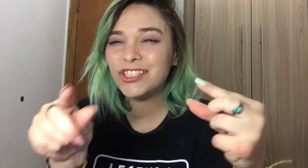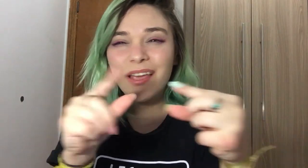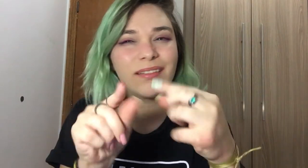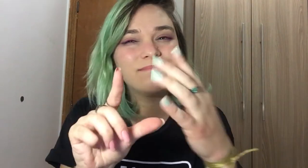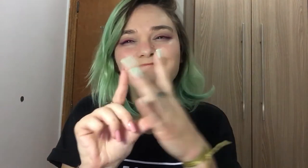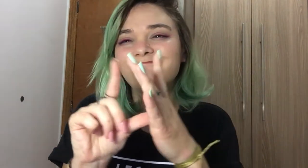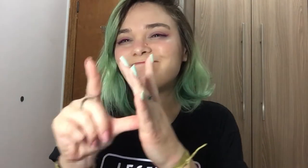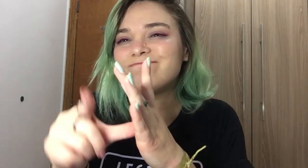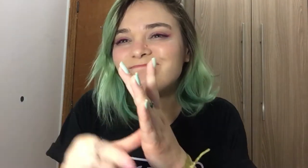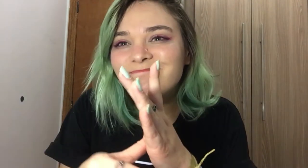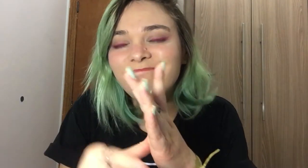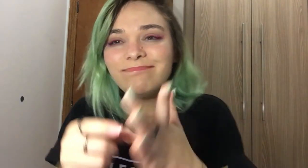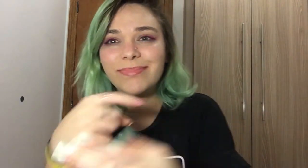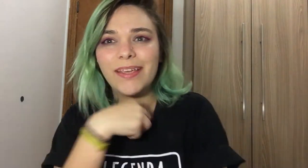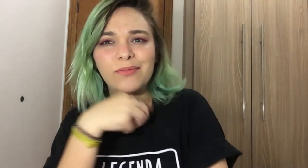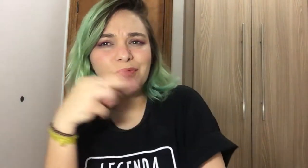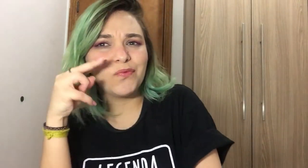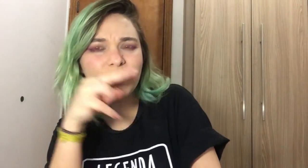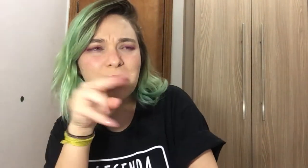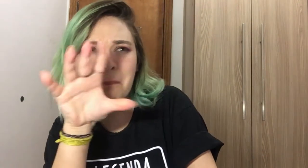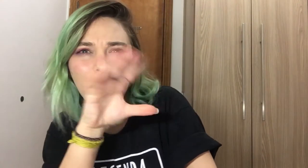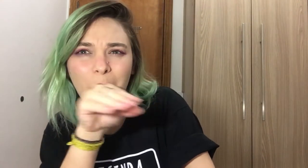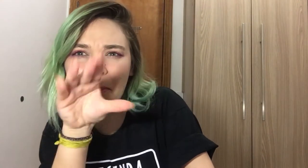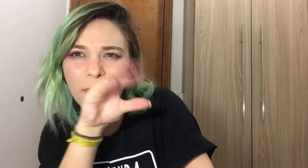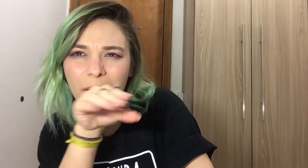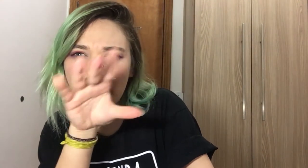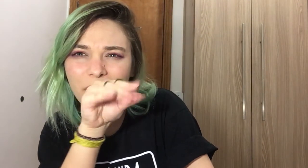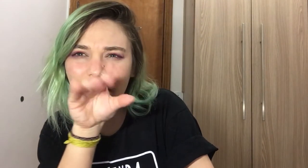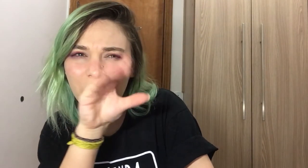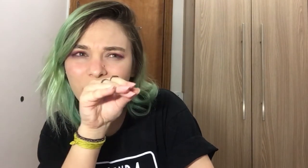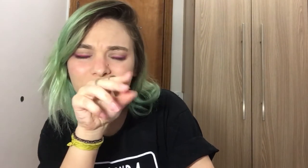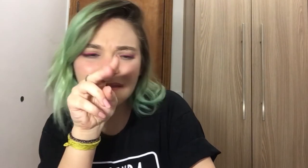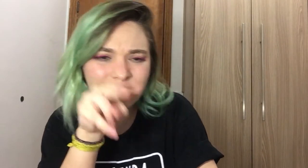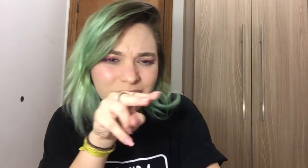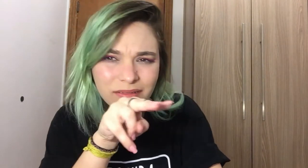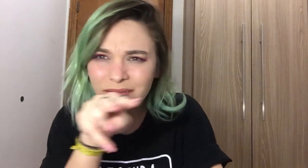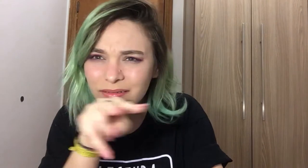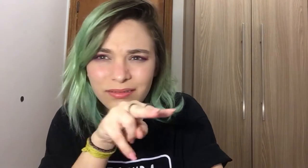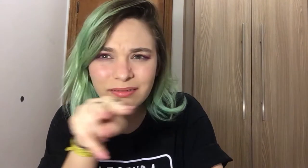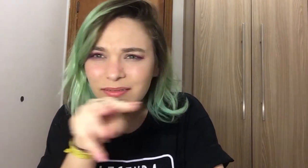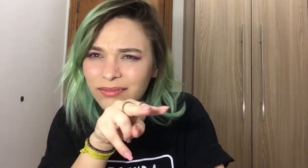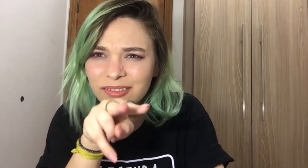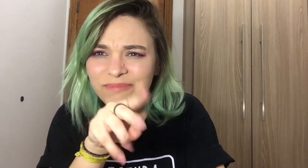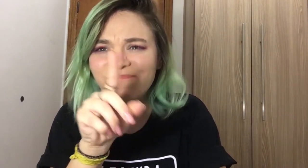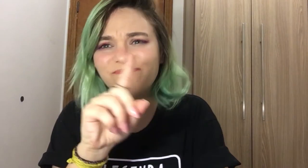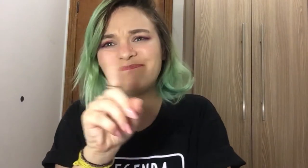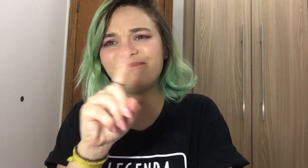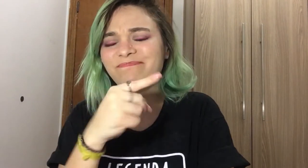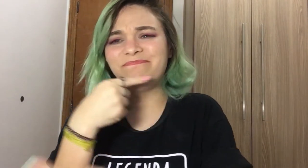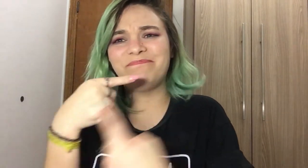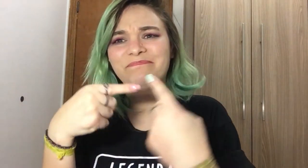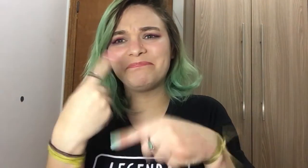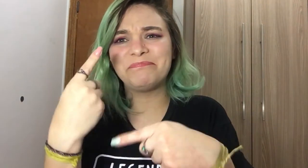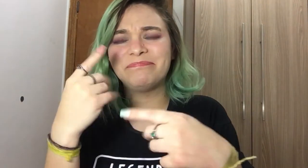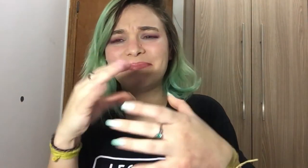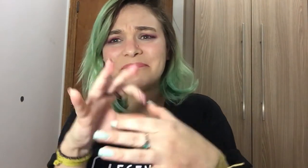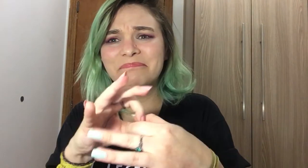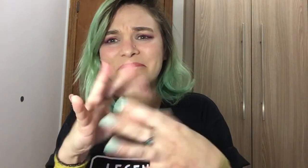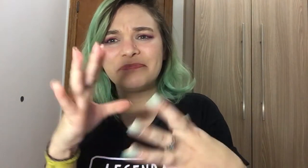deixa a desejar. Eu vejo que as legendas aparecem atrasadas, se comparado às falas orais, fugindo do